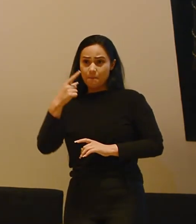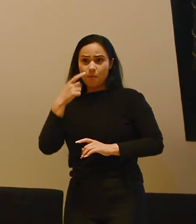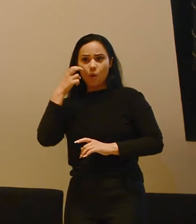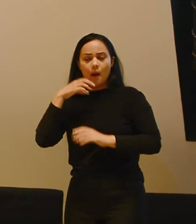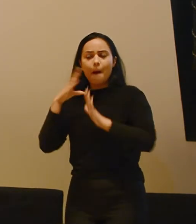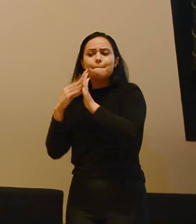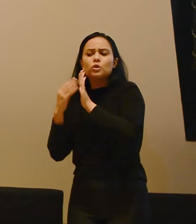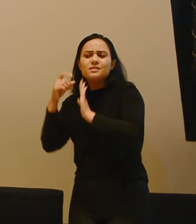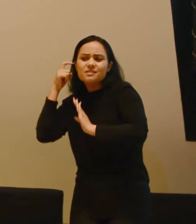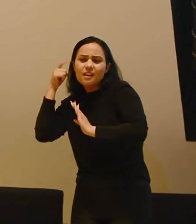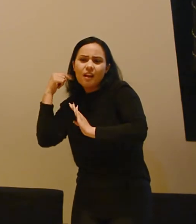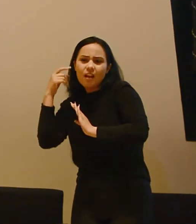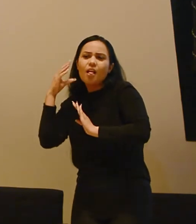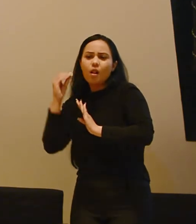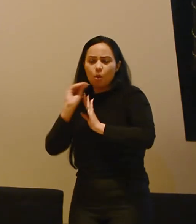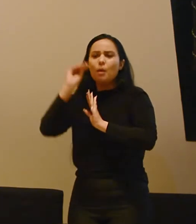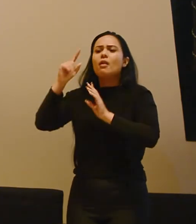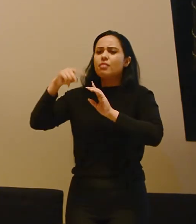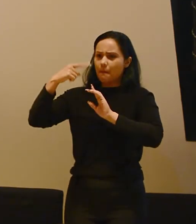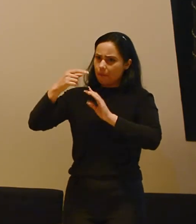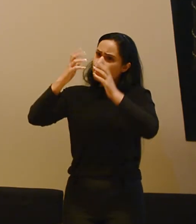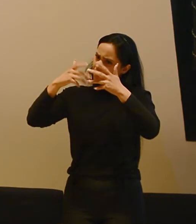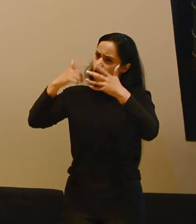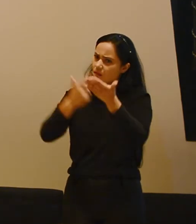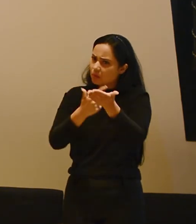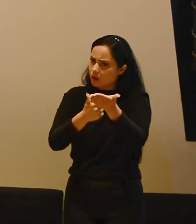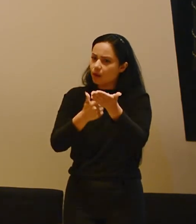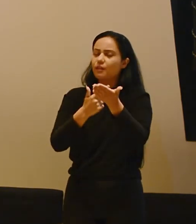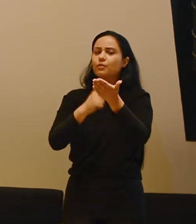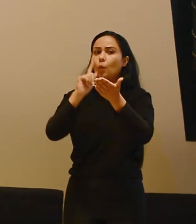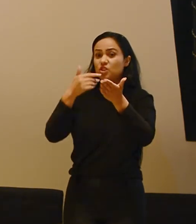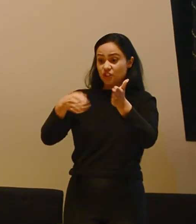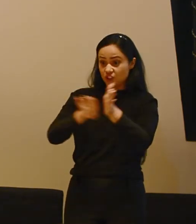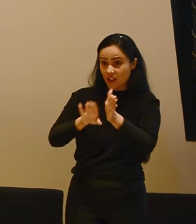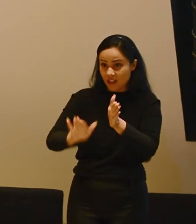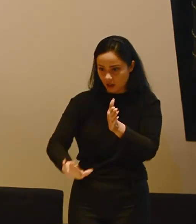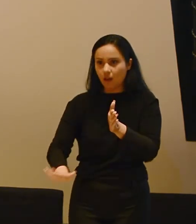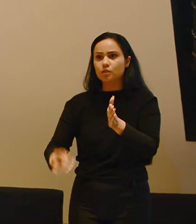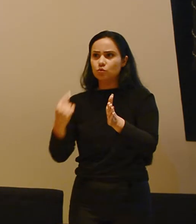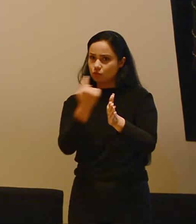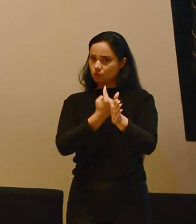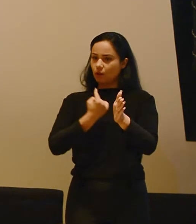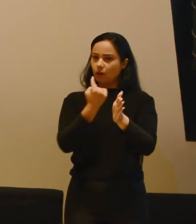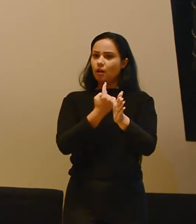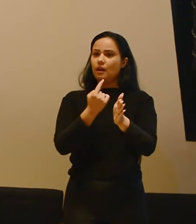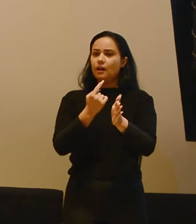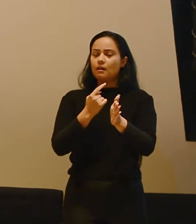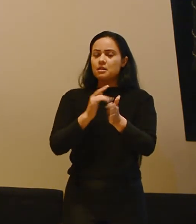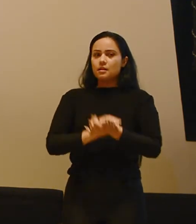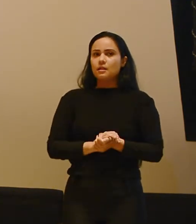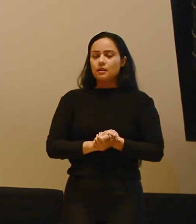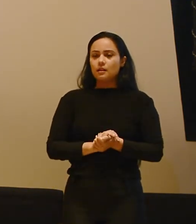fazer o aparelho. Tudo isso vem contando a história no livro. Então quando a criança chega com a gente, ela já está muito